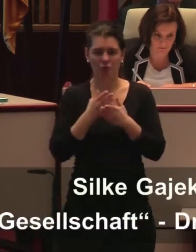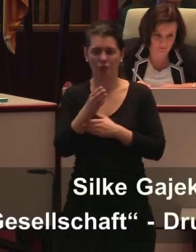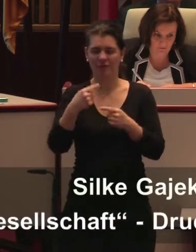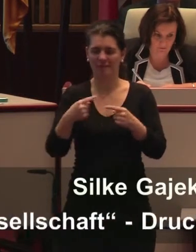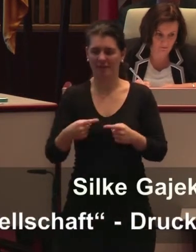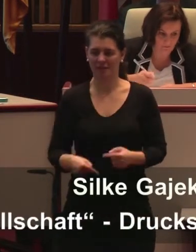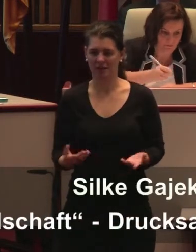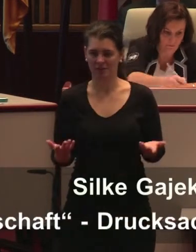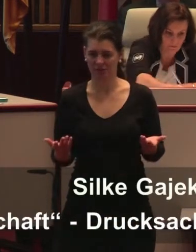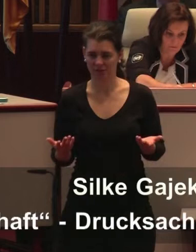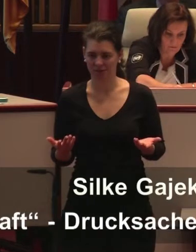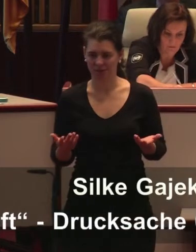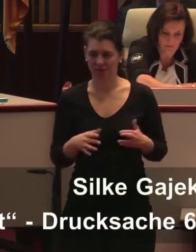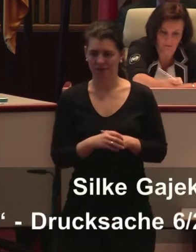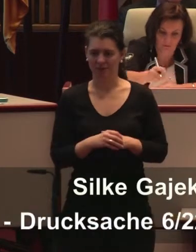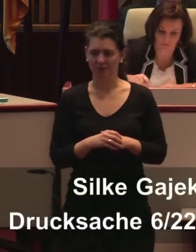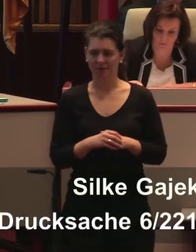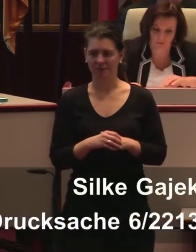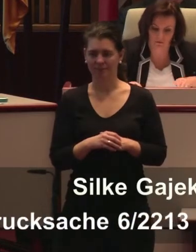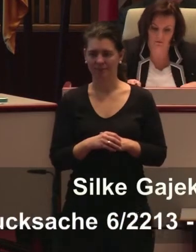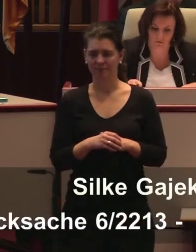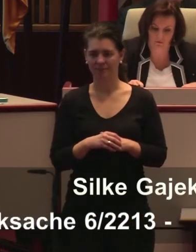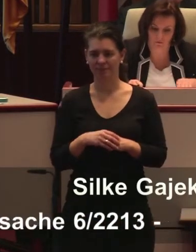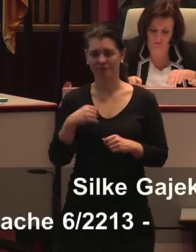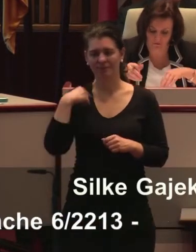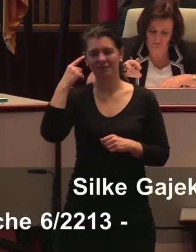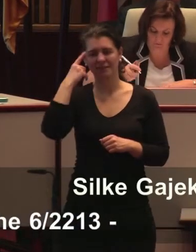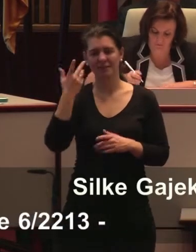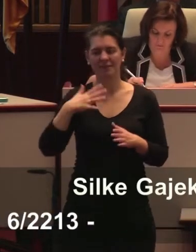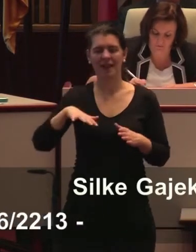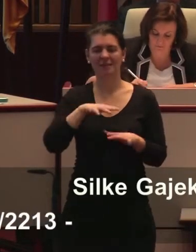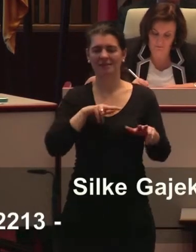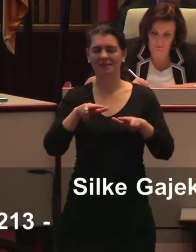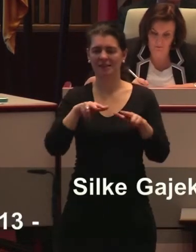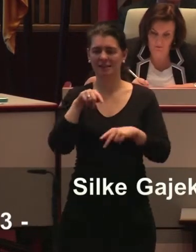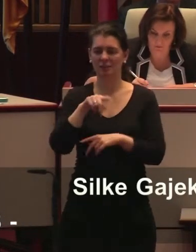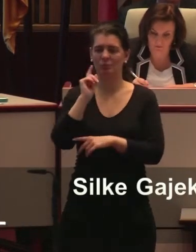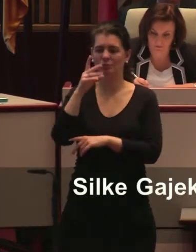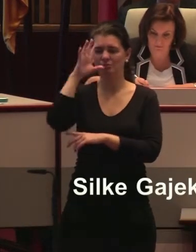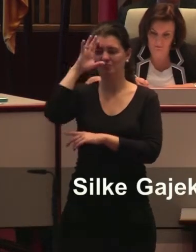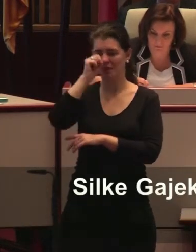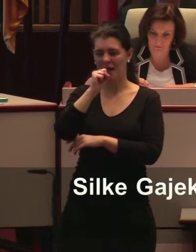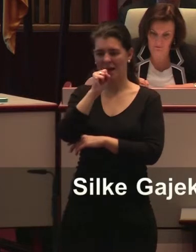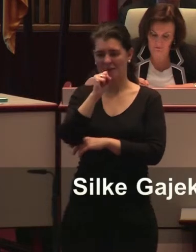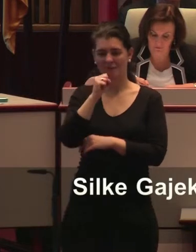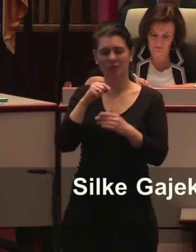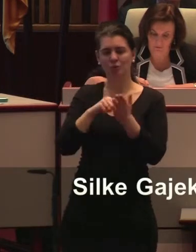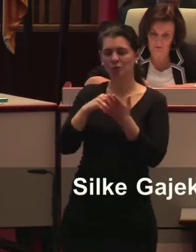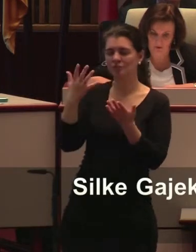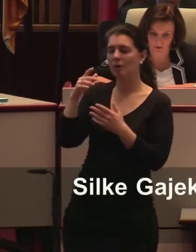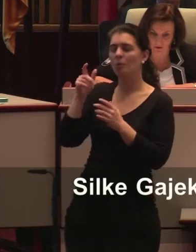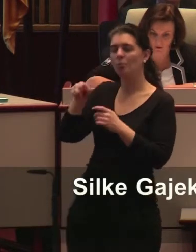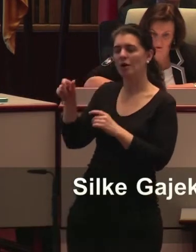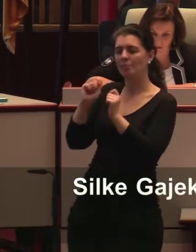sich auch ins Stammbuch schreiben, wenn der Bürgerbeauftragte einen Maßnahmenplan so derartig kritisiert, dann muss das auch nicht nur zur